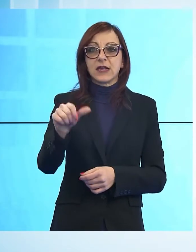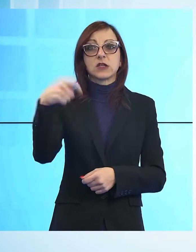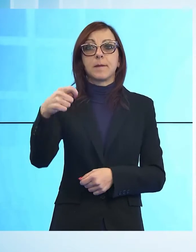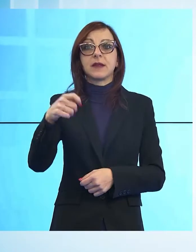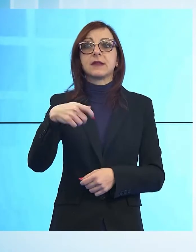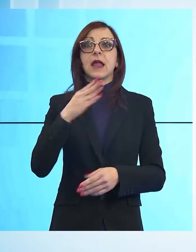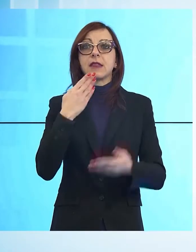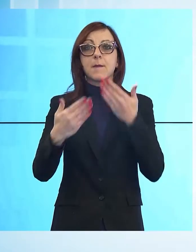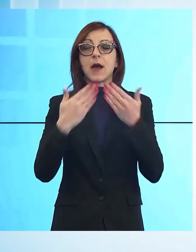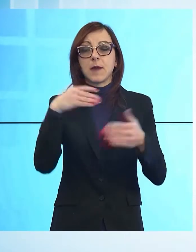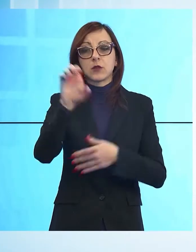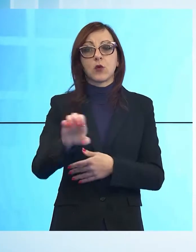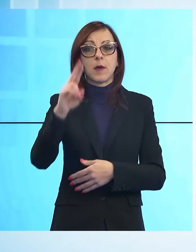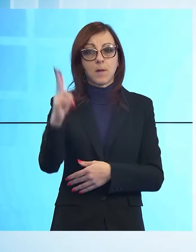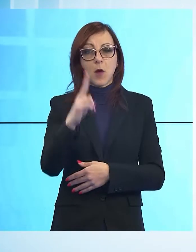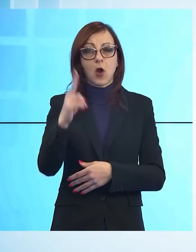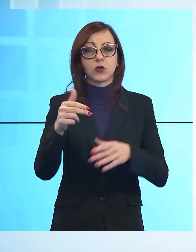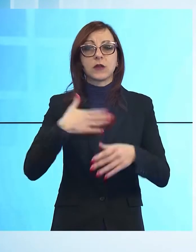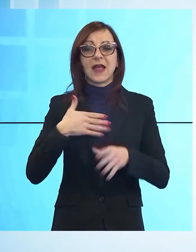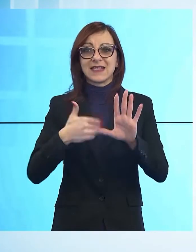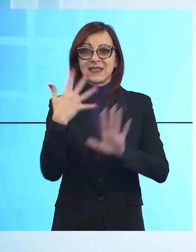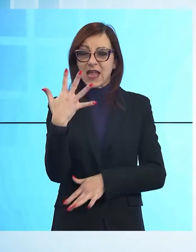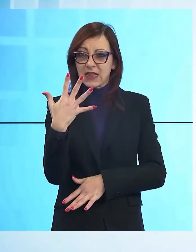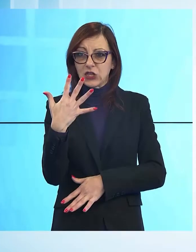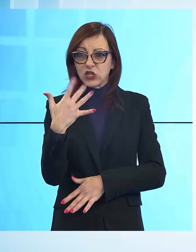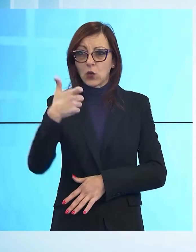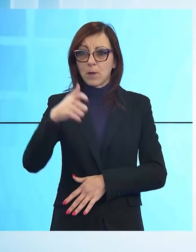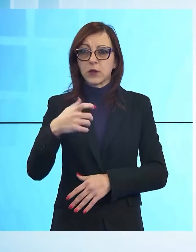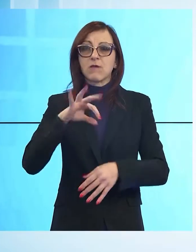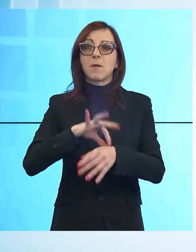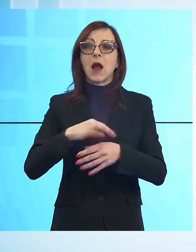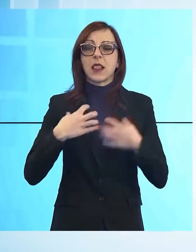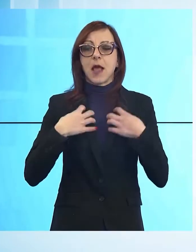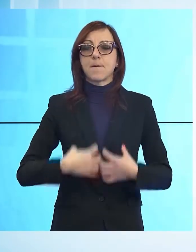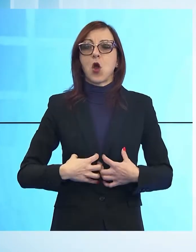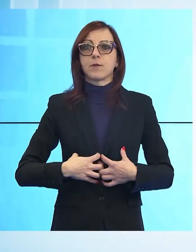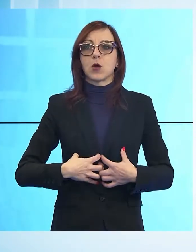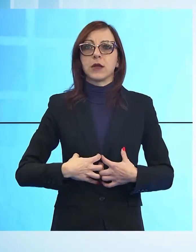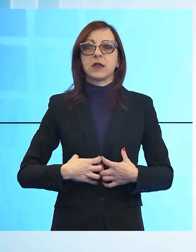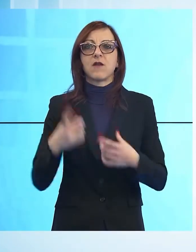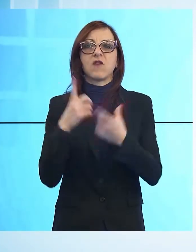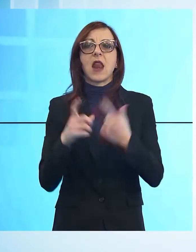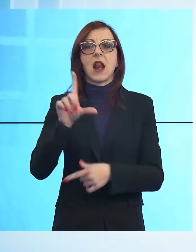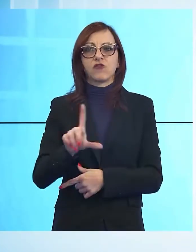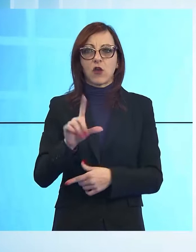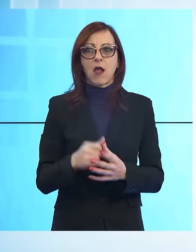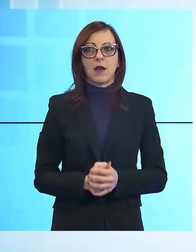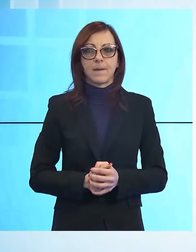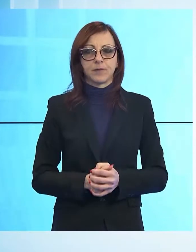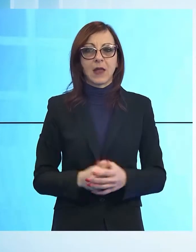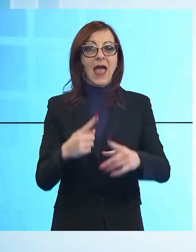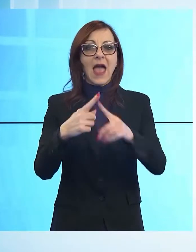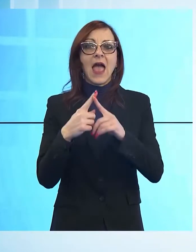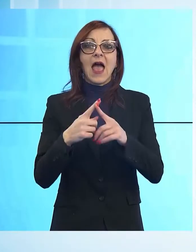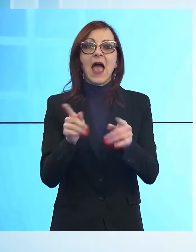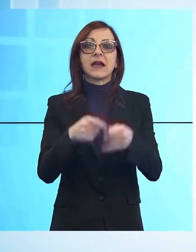morto a 65 anni per una polmonite provocata da Legionella. L'ex giornalista Rai aveva fatto visita più volte sul nostro